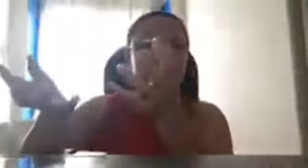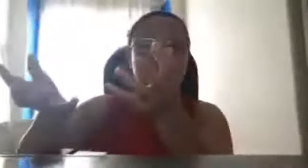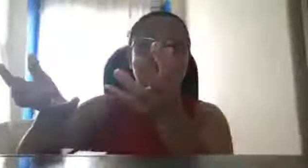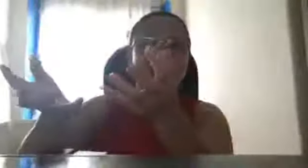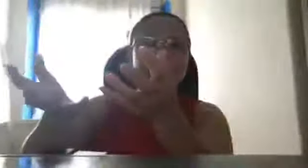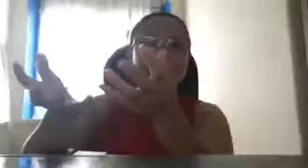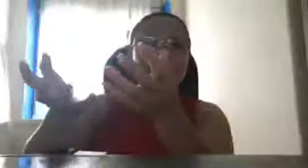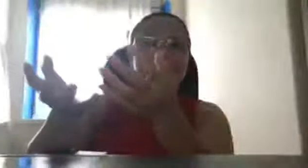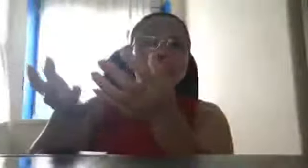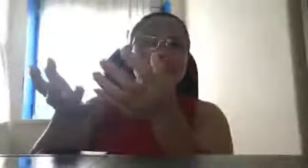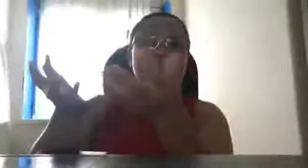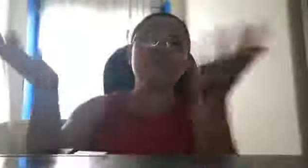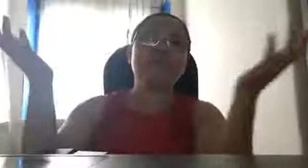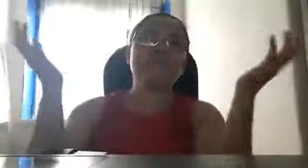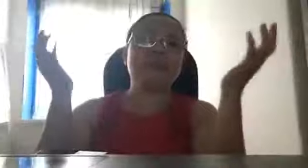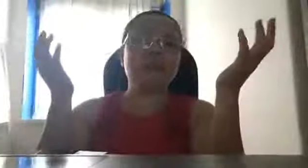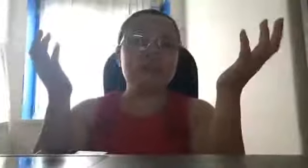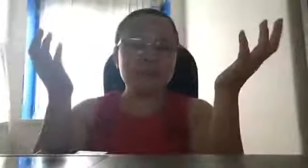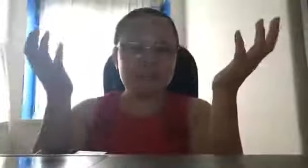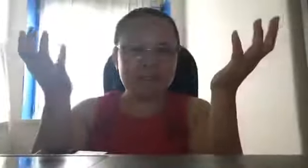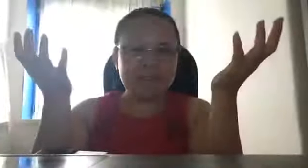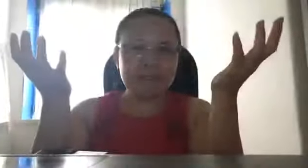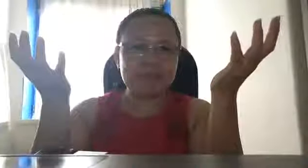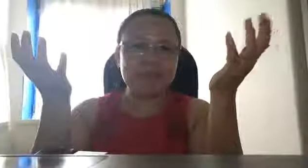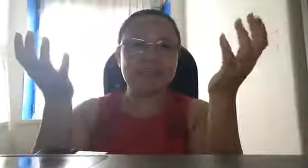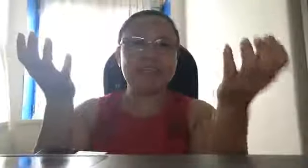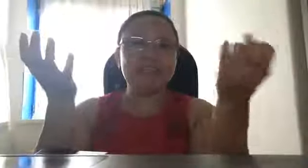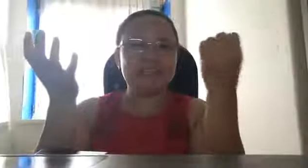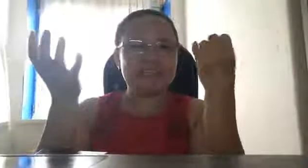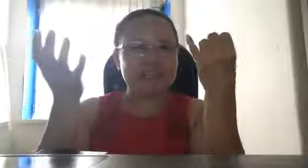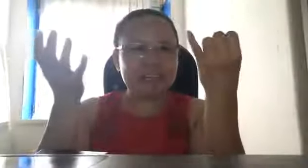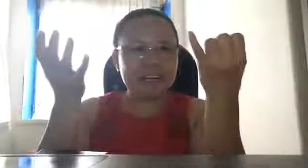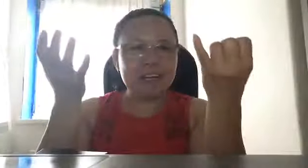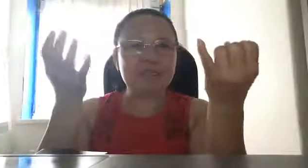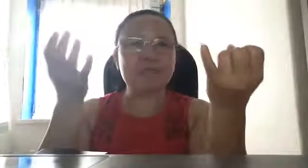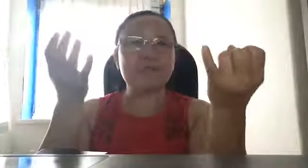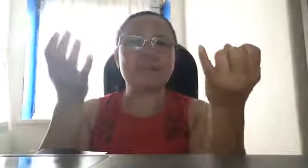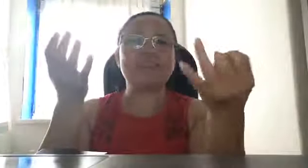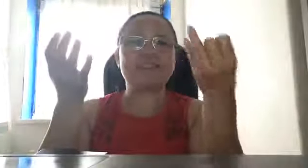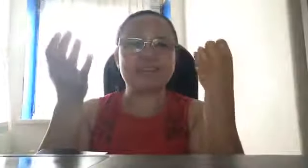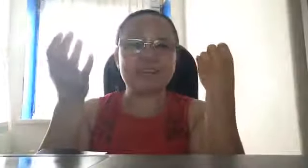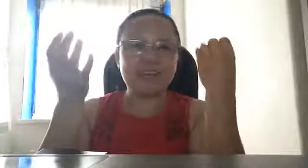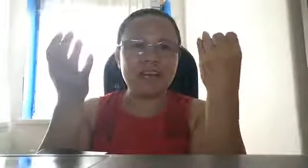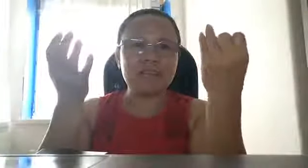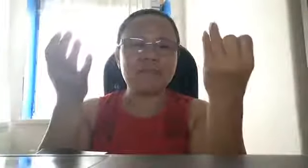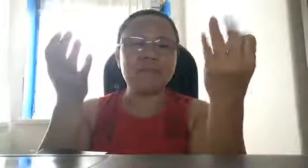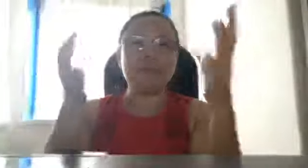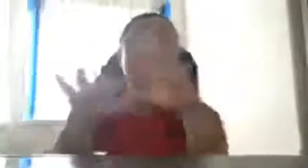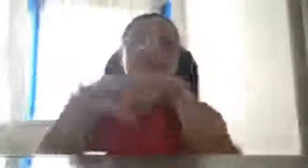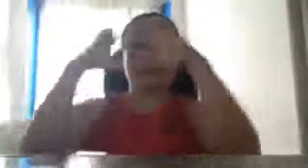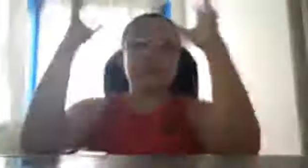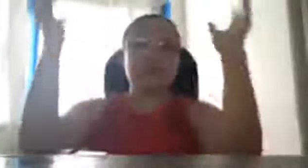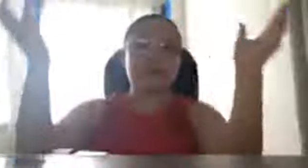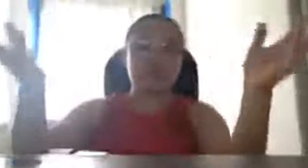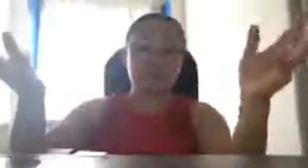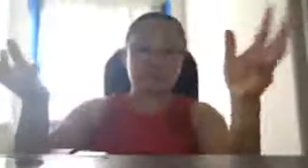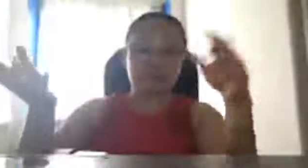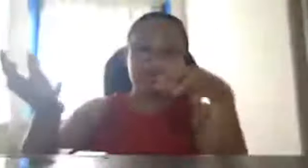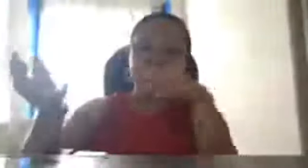pala, o, sino ang natalo doon? Kayo rin, nagsayang kayo ng uras, nagsayang kayo ng peras, yun pala, susunugin